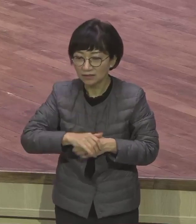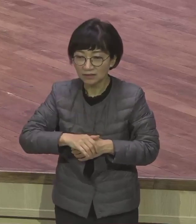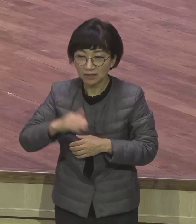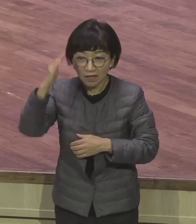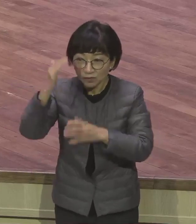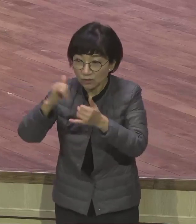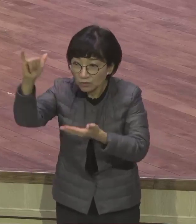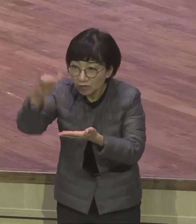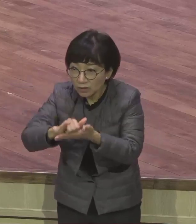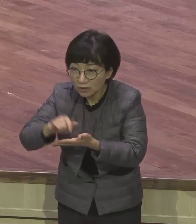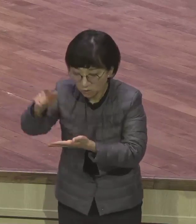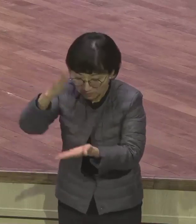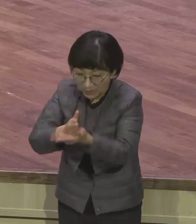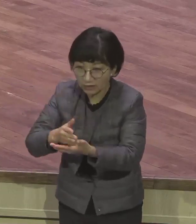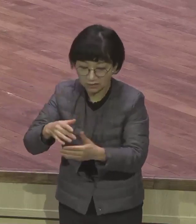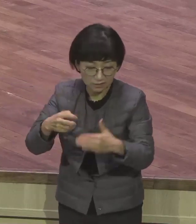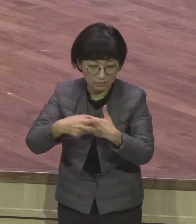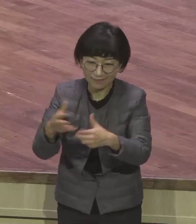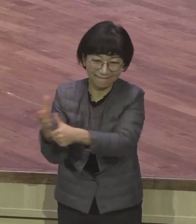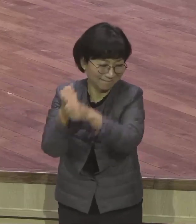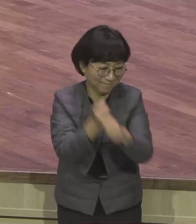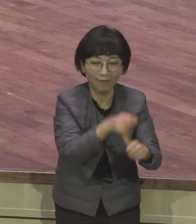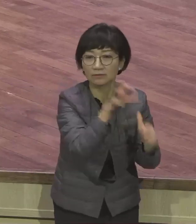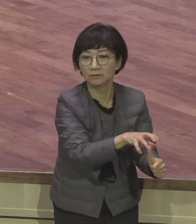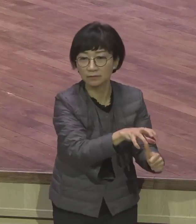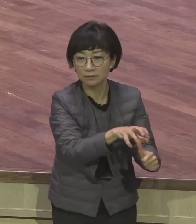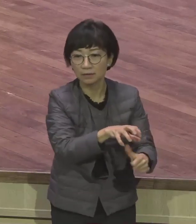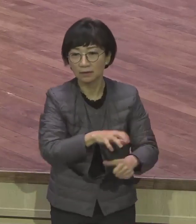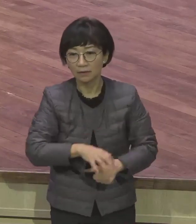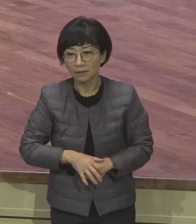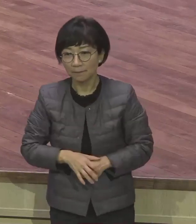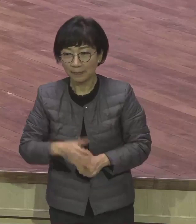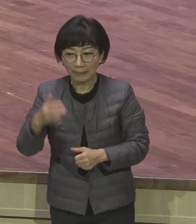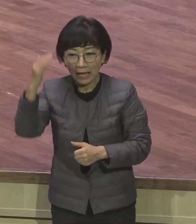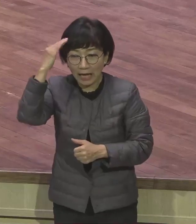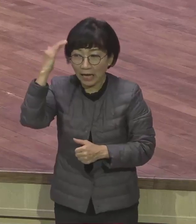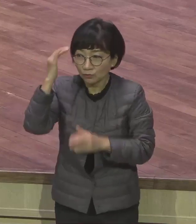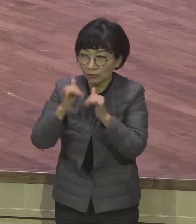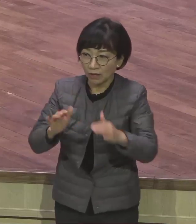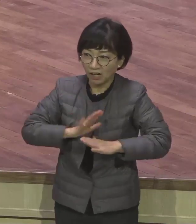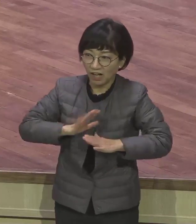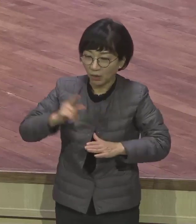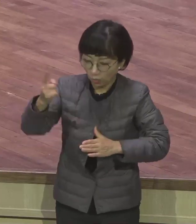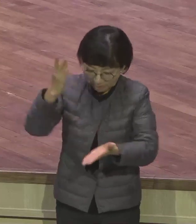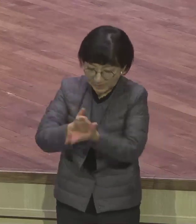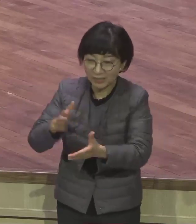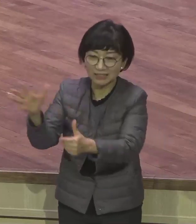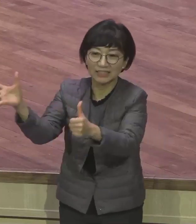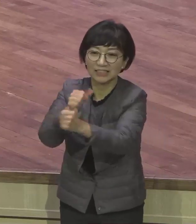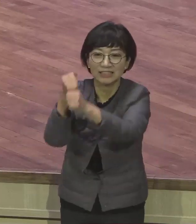병원에 계십니다 오늘 뉴스예요 한국 한국 사람 못 오게